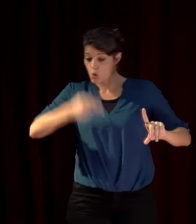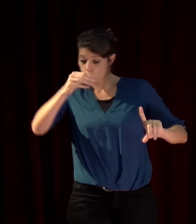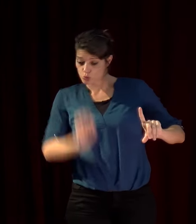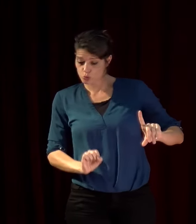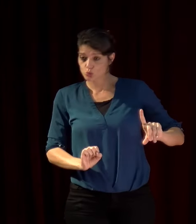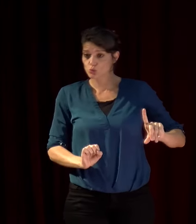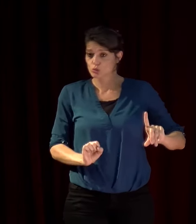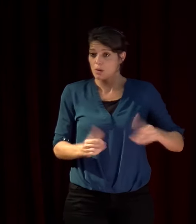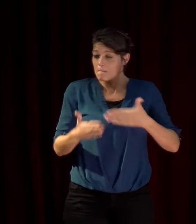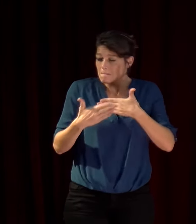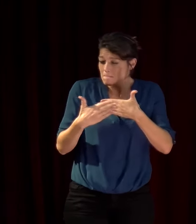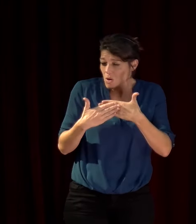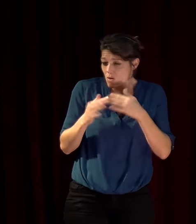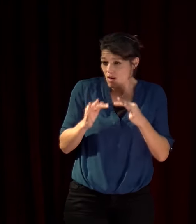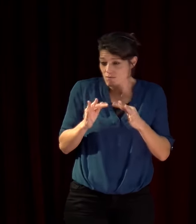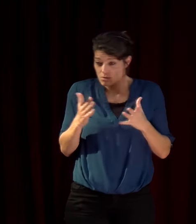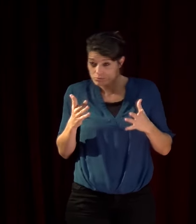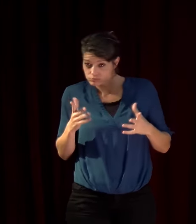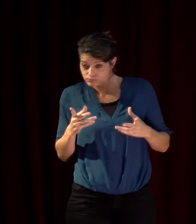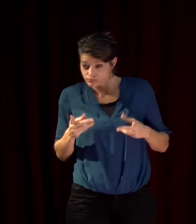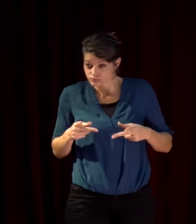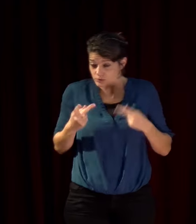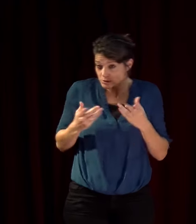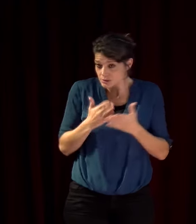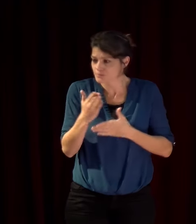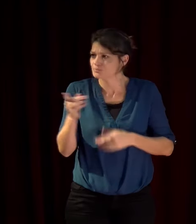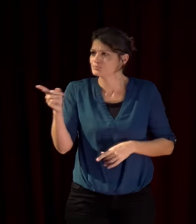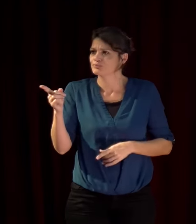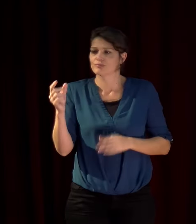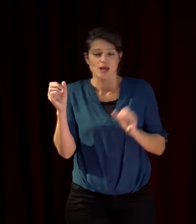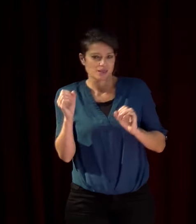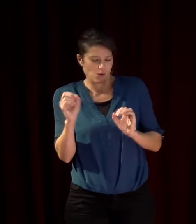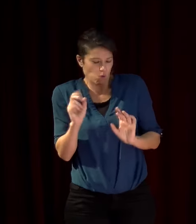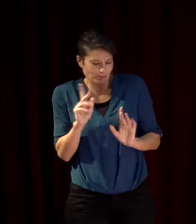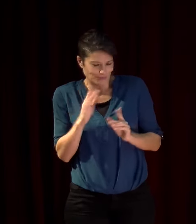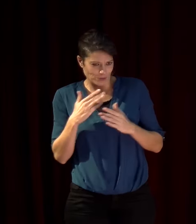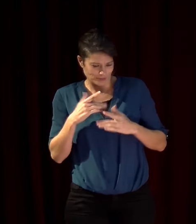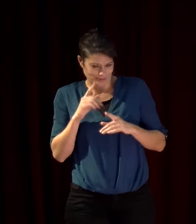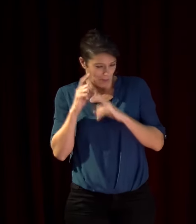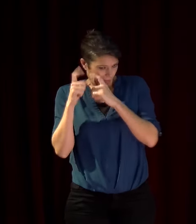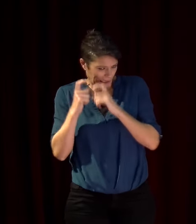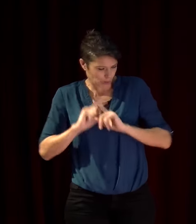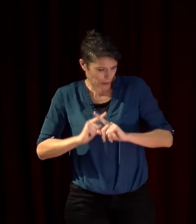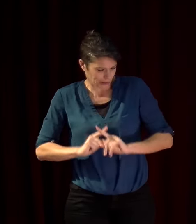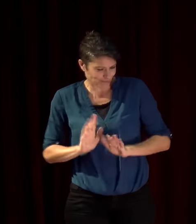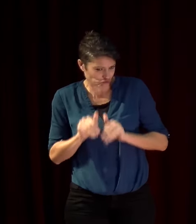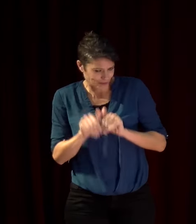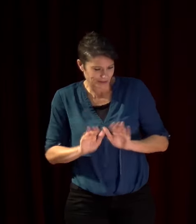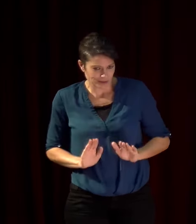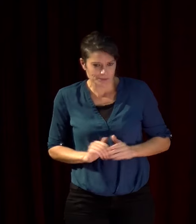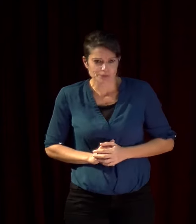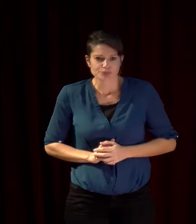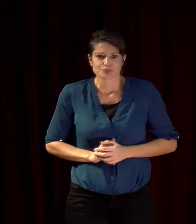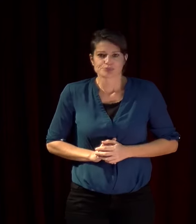sont extrêmement proches d'accord d'accord donc je continue un peu mon raisonnement toutes ces valeurs